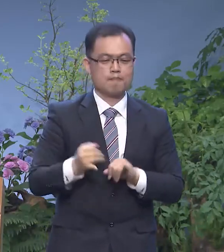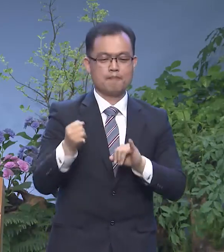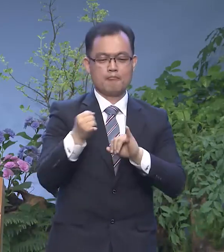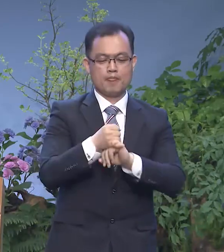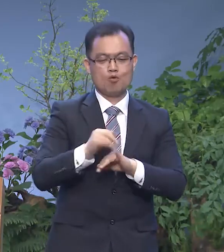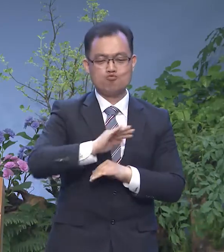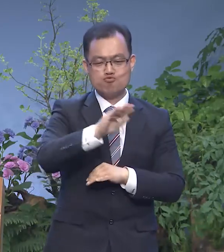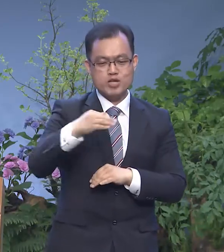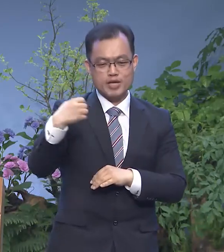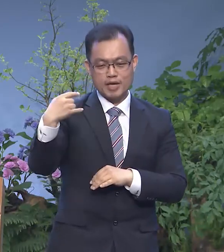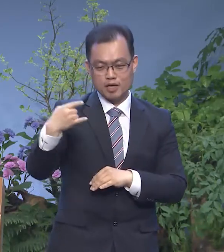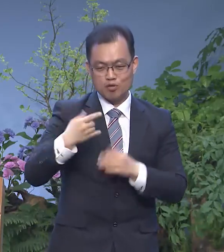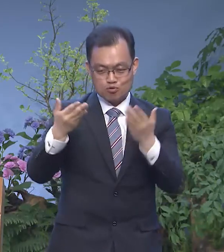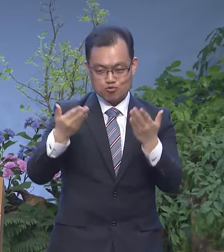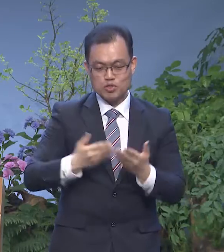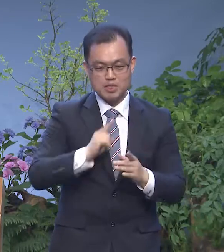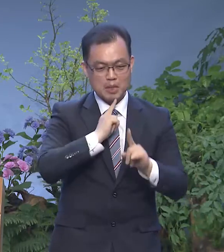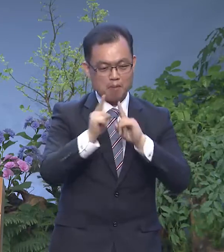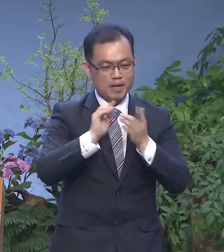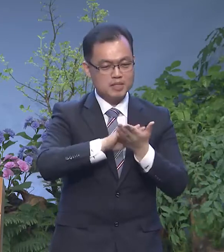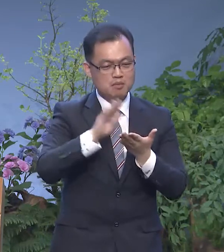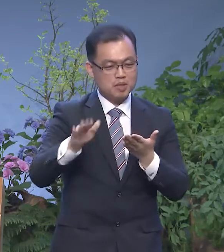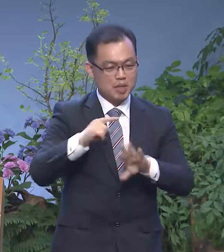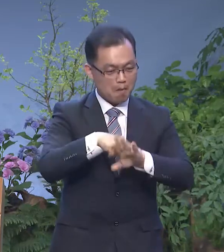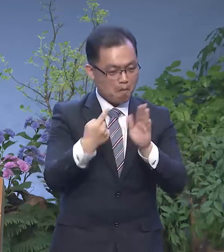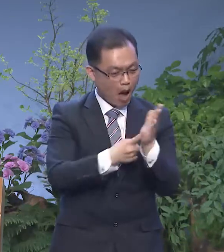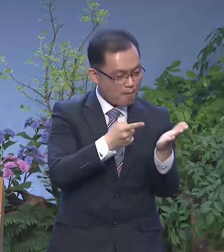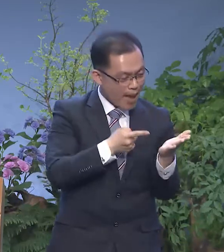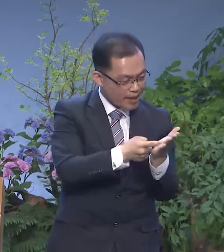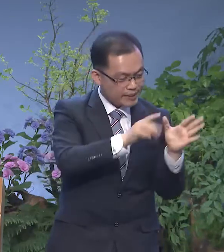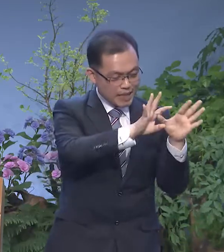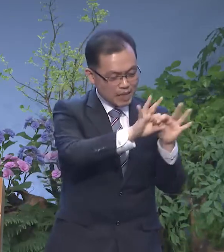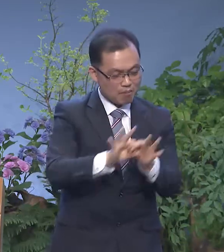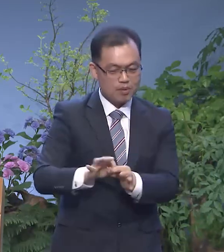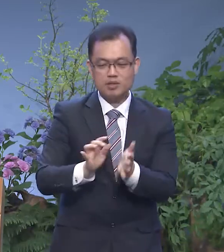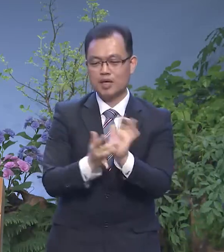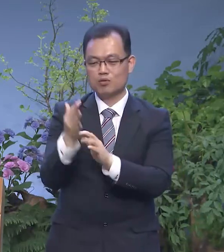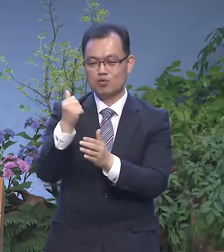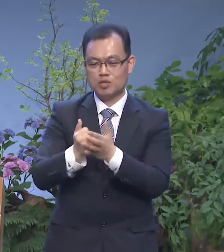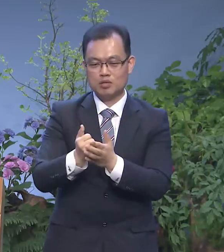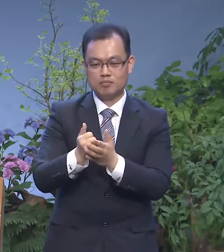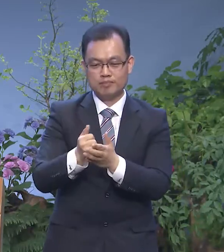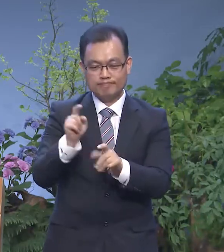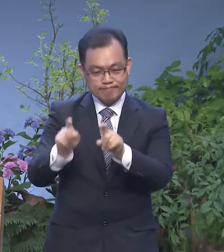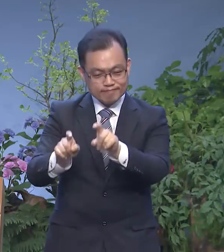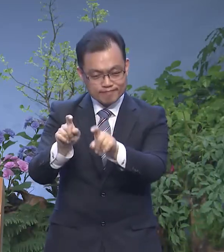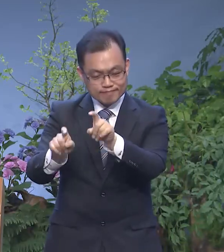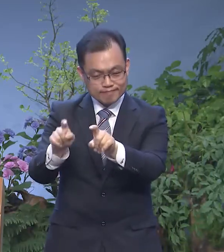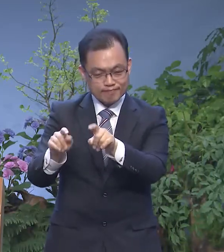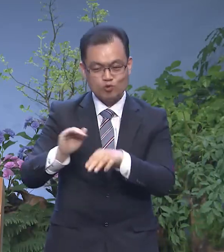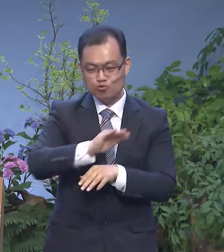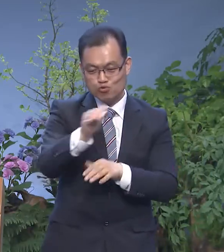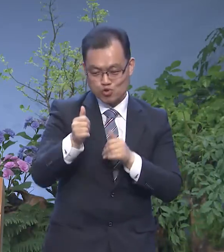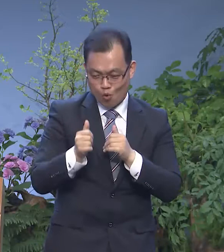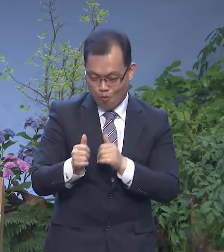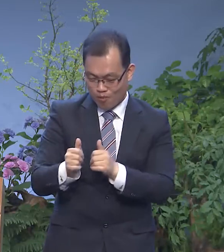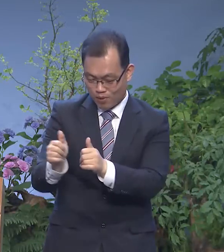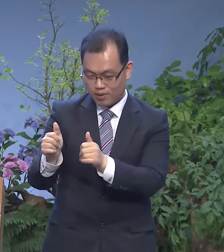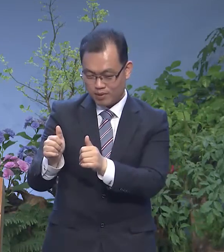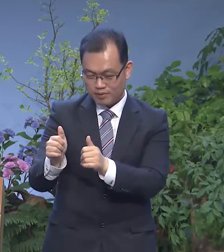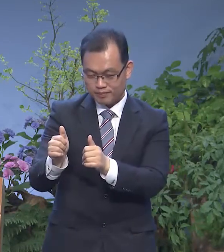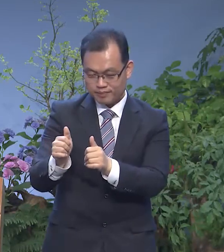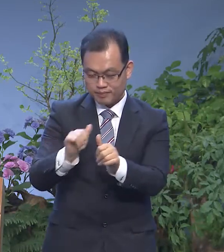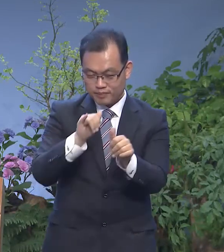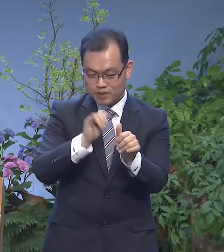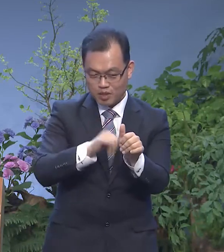말씀입니다 오늘 이 말씀을 마음에 생기면서 예수님이 걸어갔던 그 발찰체를 따라서 성김